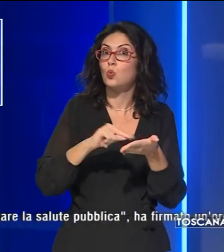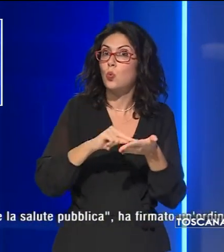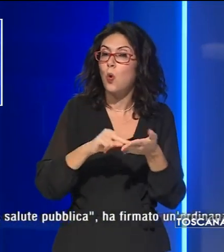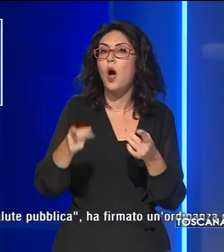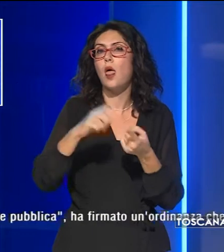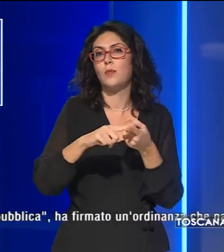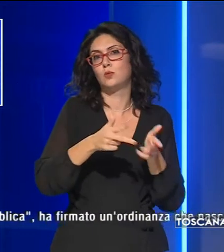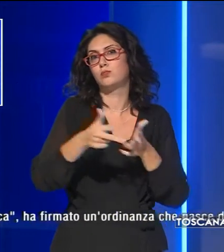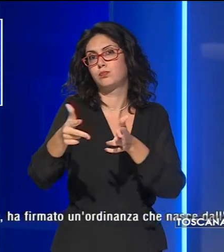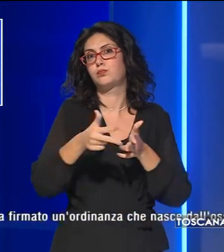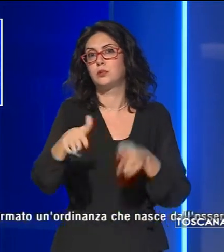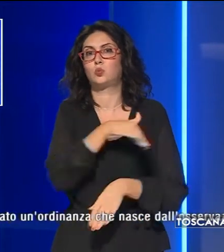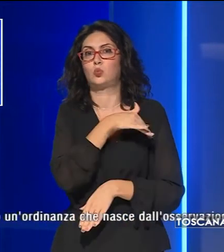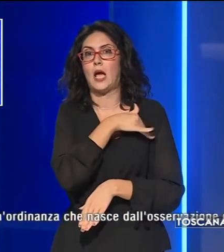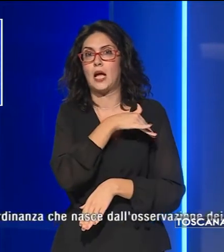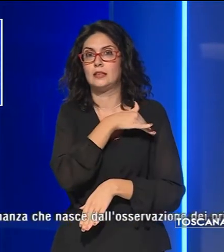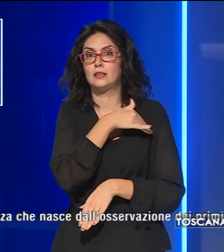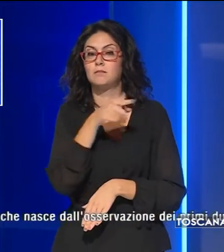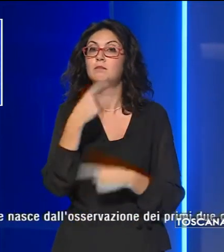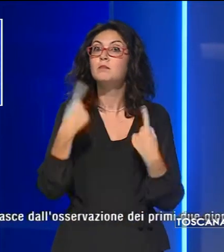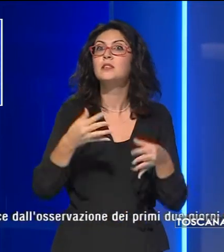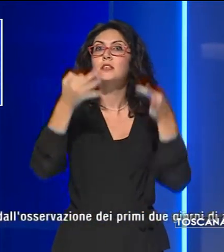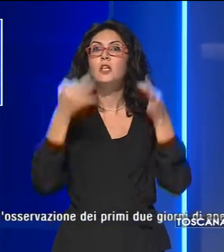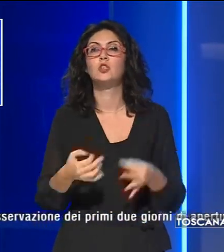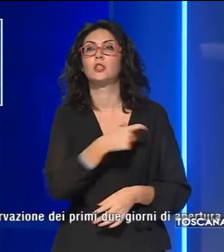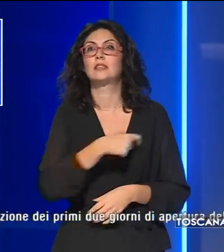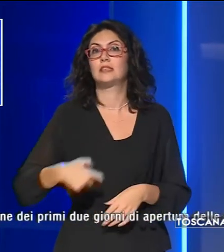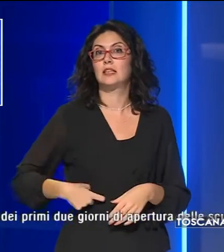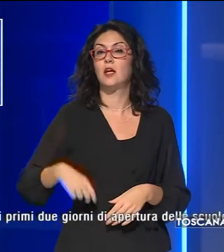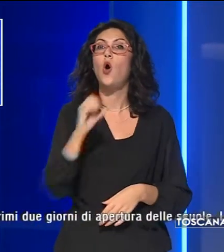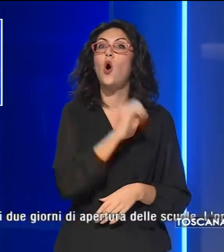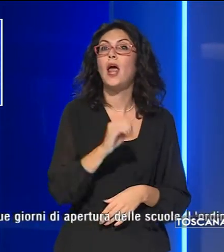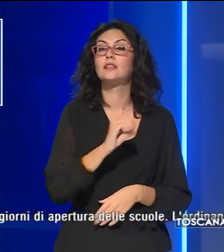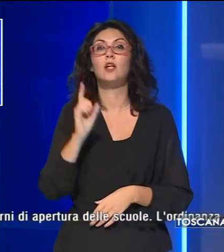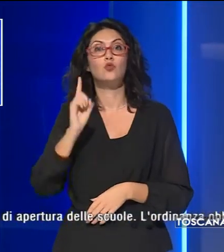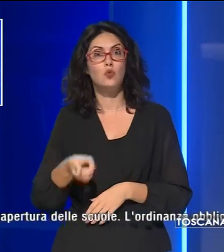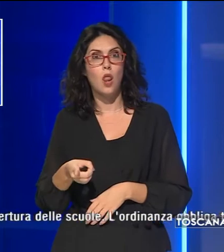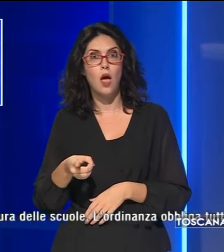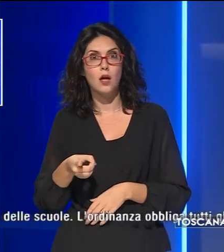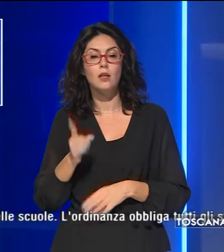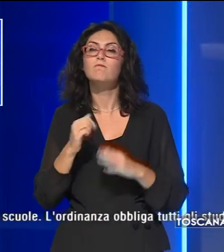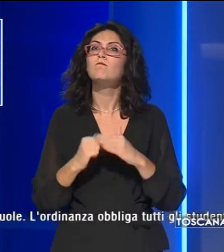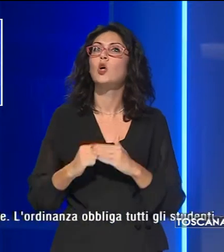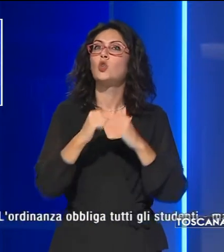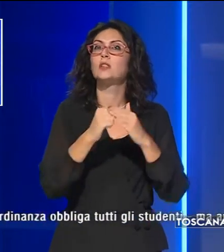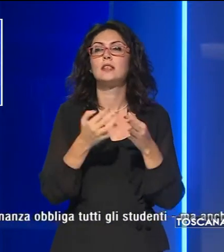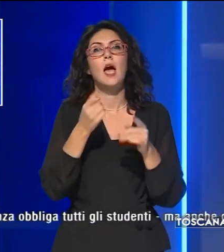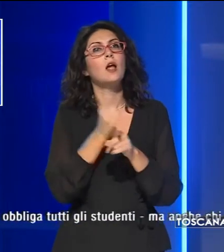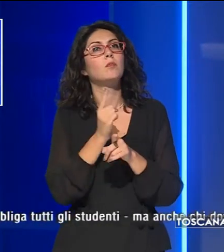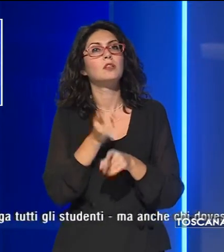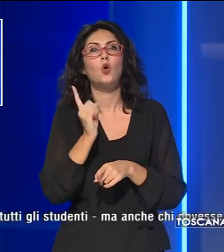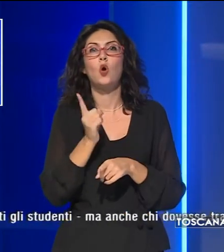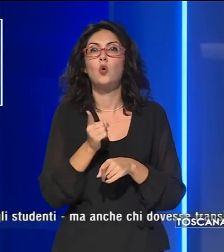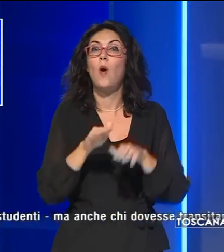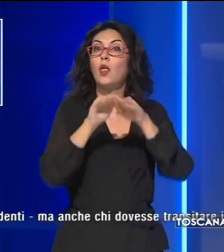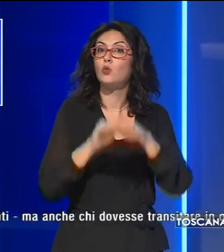degli studenti. A deciderlo il sindaco, Oreste Giurlani, che sostenendo la necessità di tutelare la